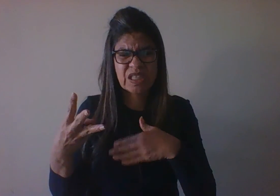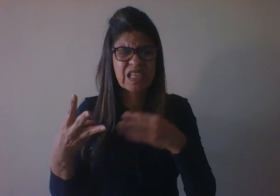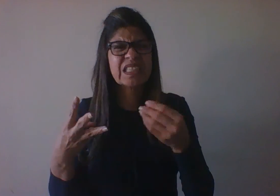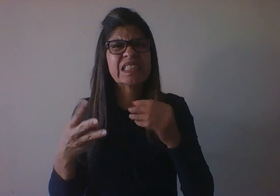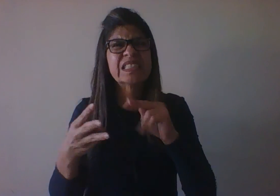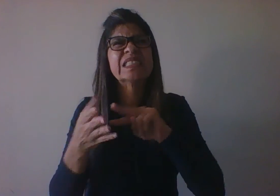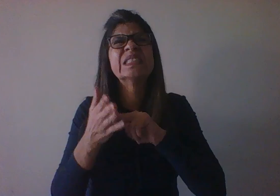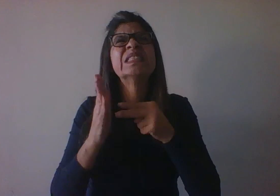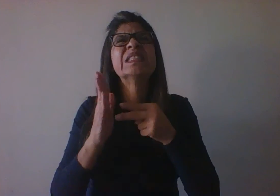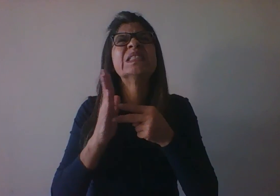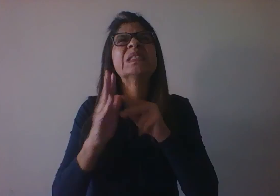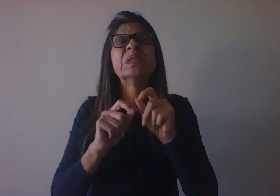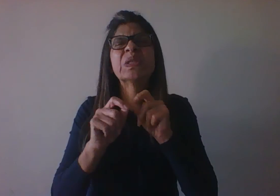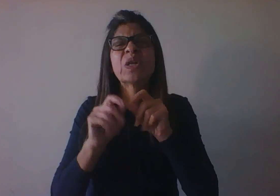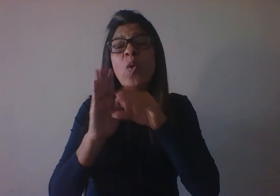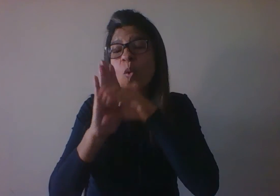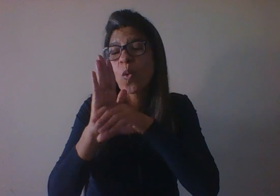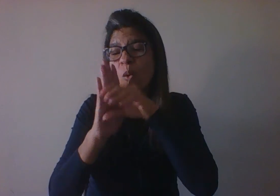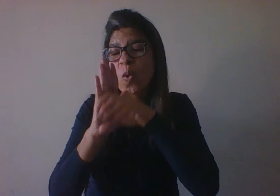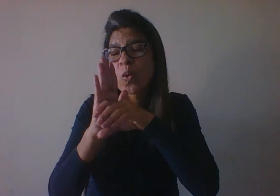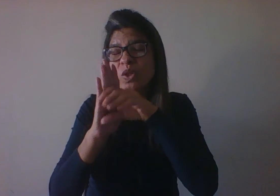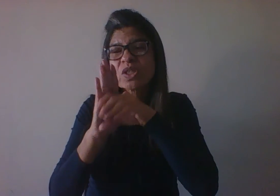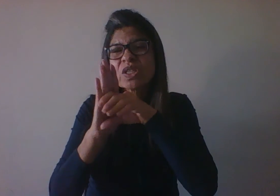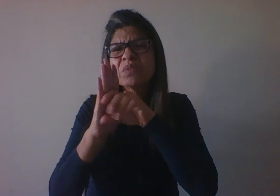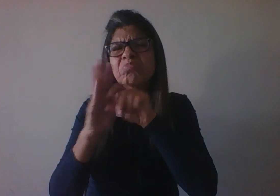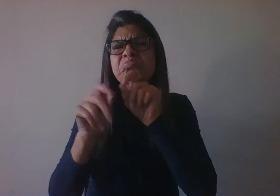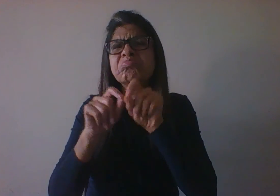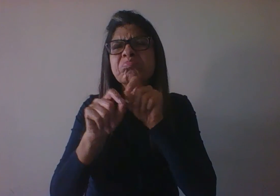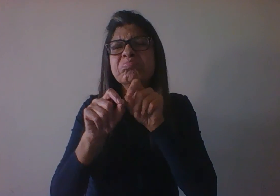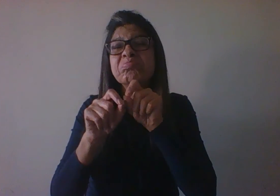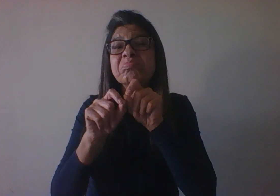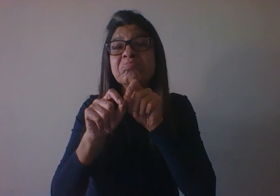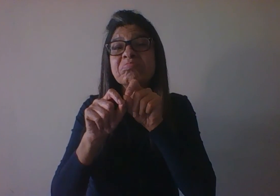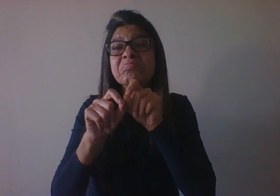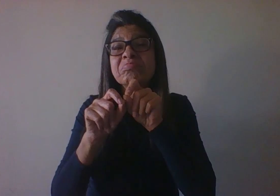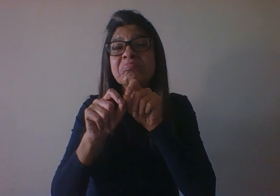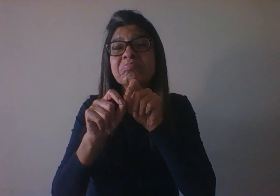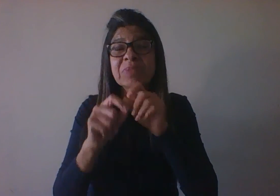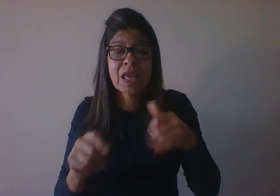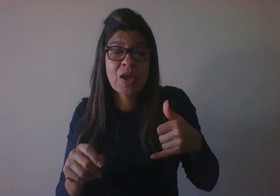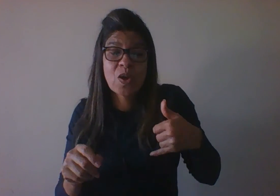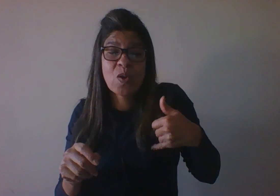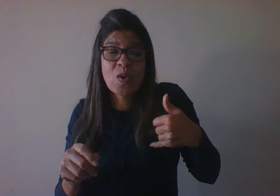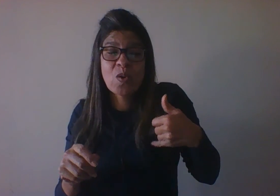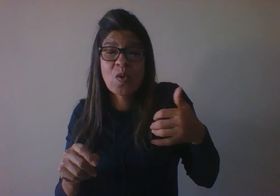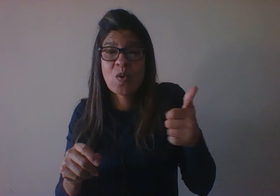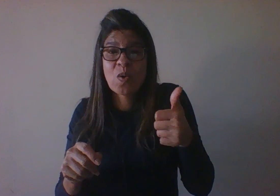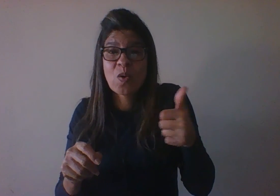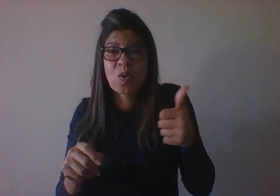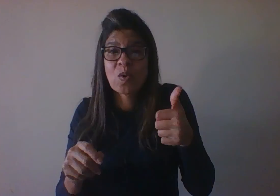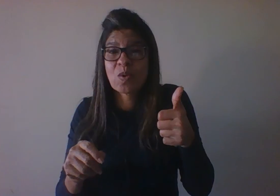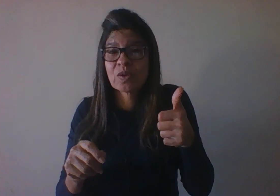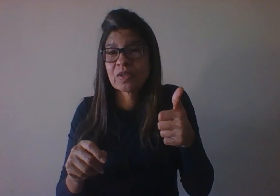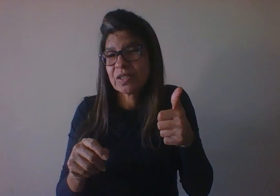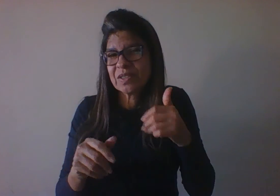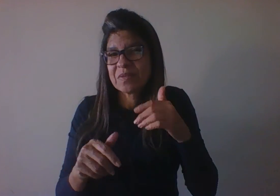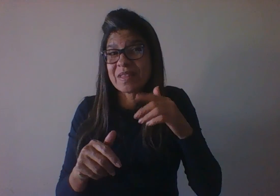Agora, a partir dos 11 anos, a começa a ver as crianças estabelecendo laços afetivos muito próximos.